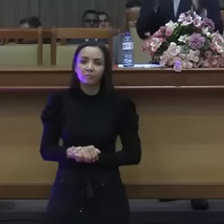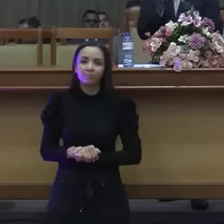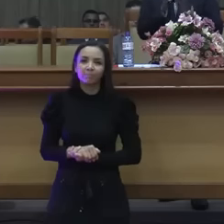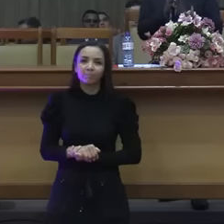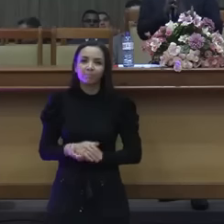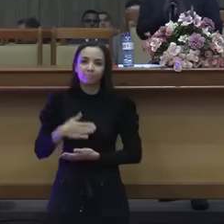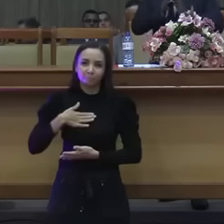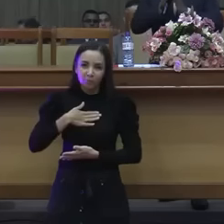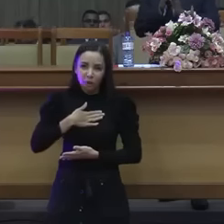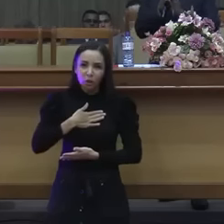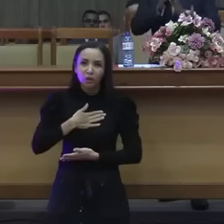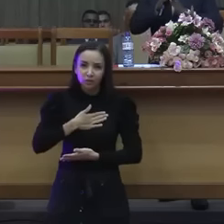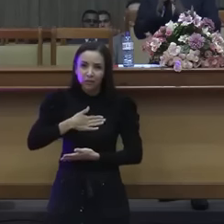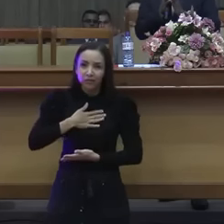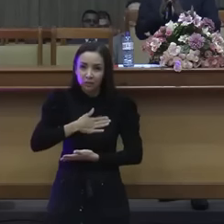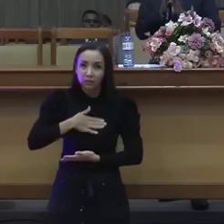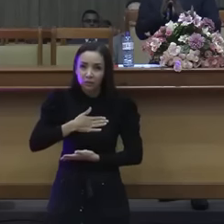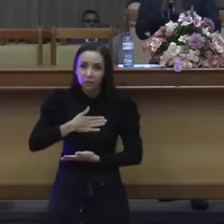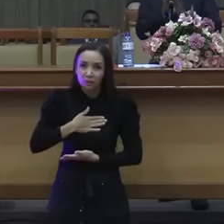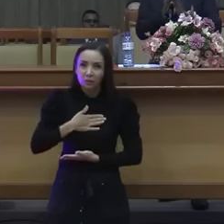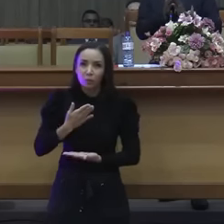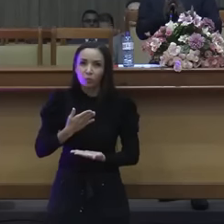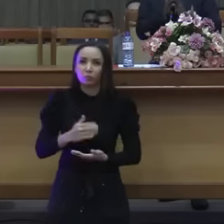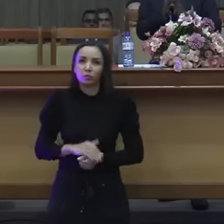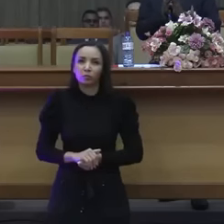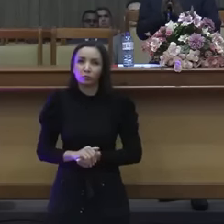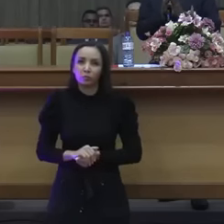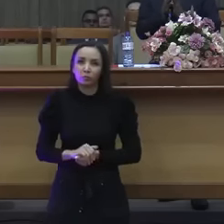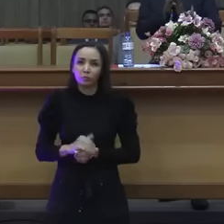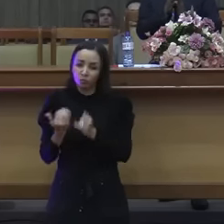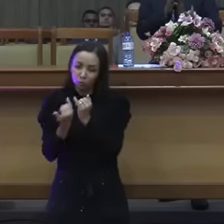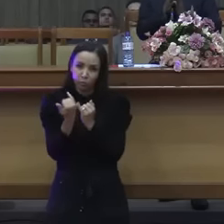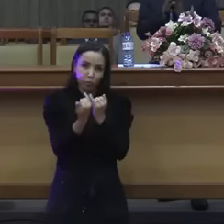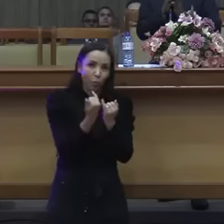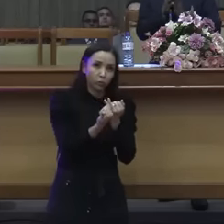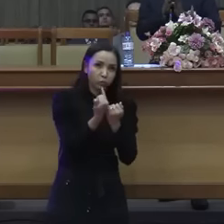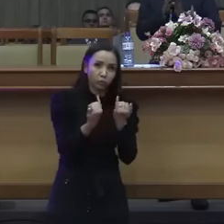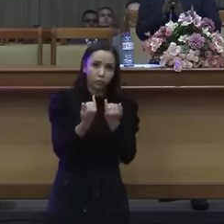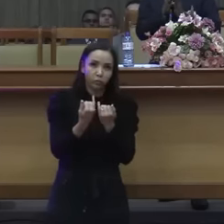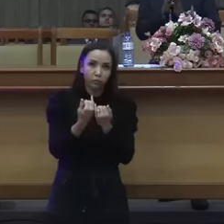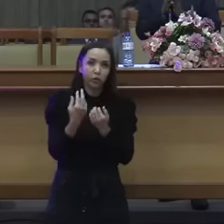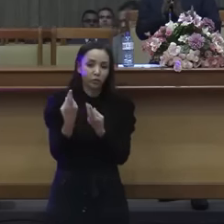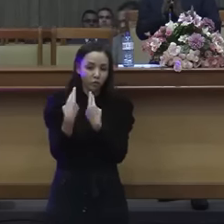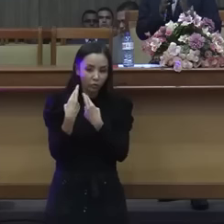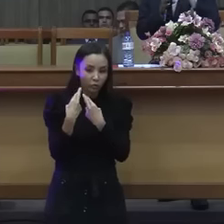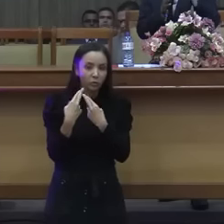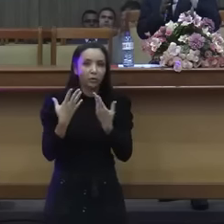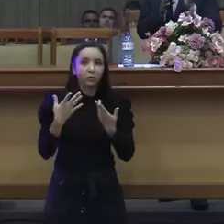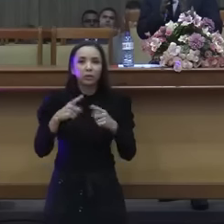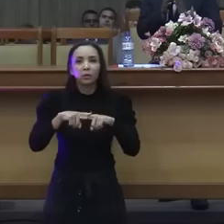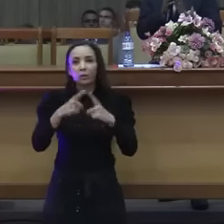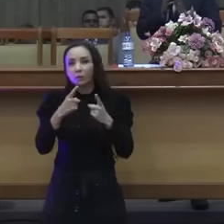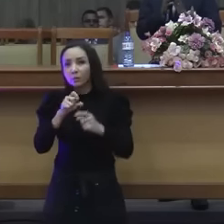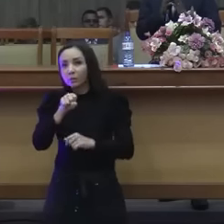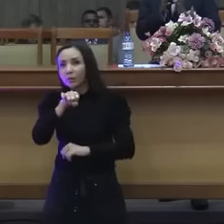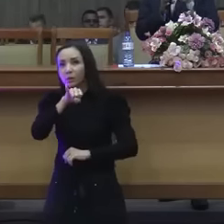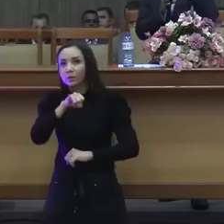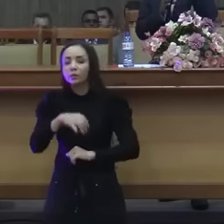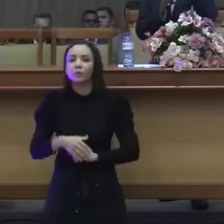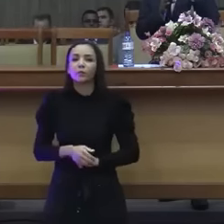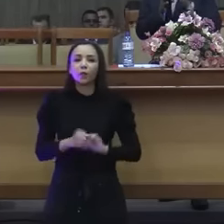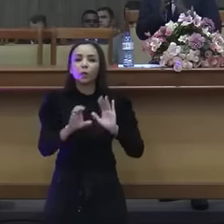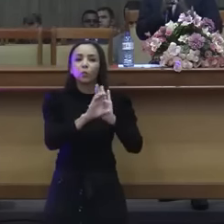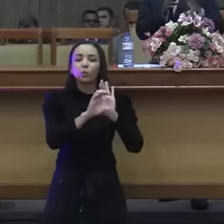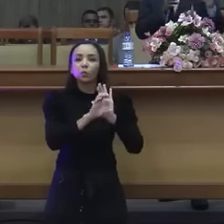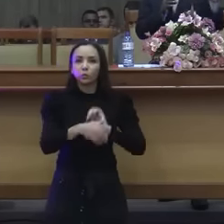tem uns teólogos que não são crentes e já começam a inventar, mas eu vou puxar tanto pelo direito como a Bíblia. Se você pegar o Código Civil diz assim,